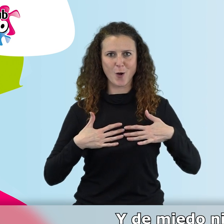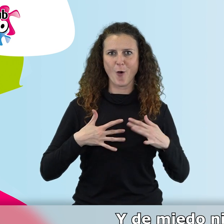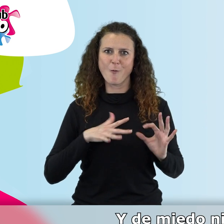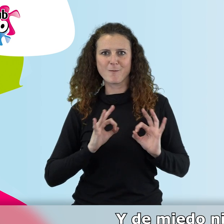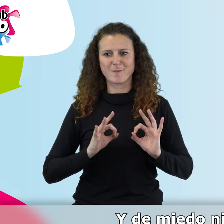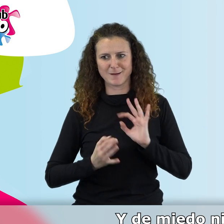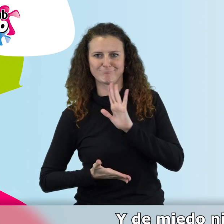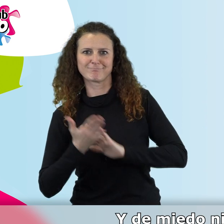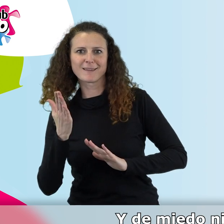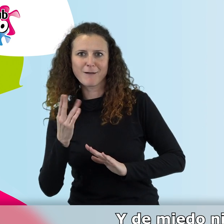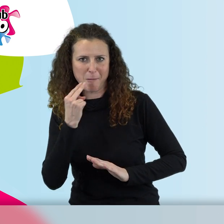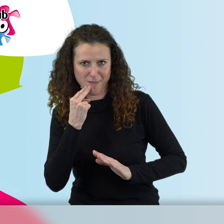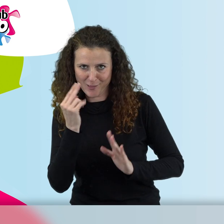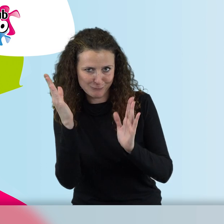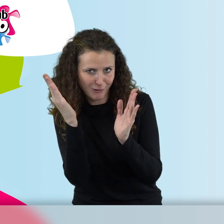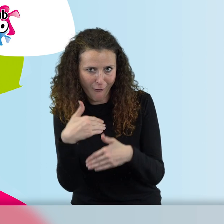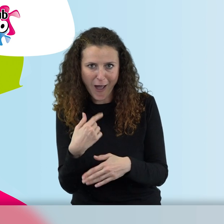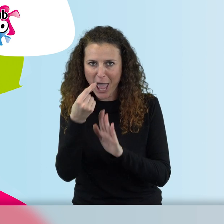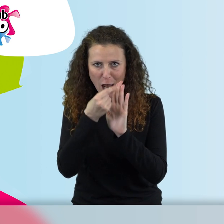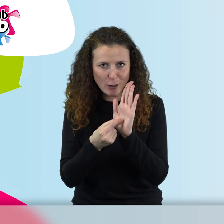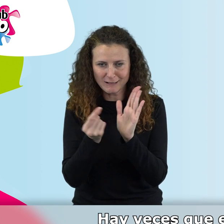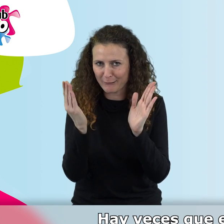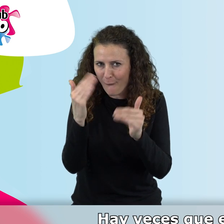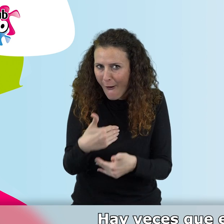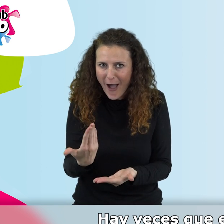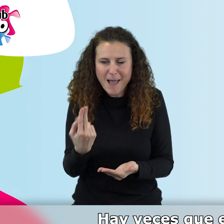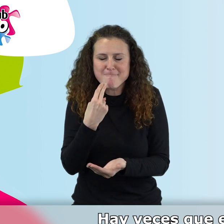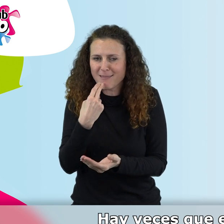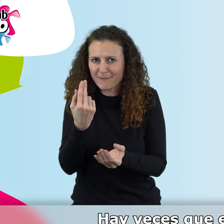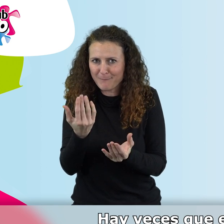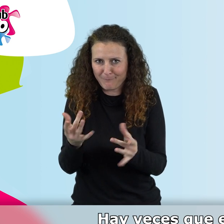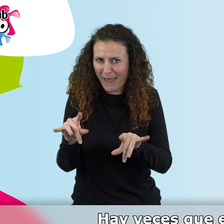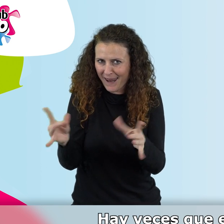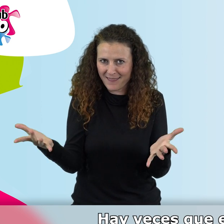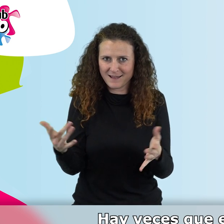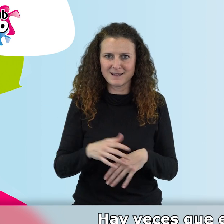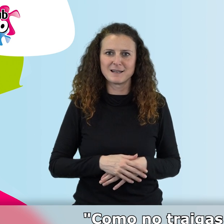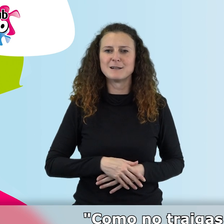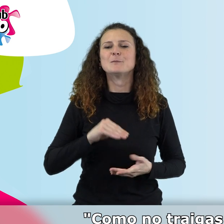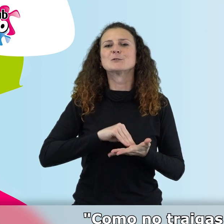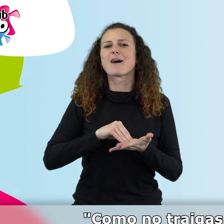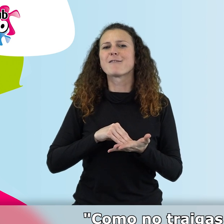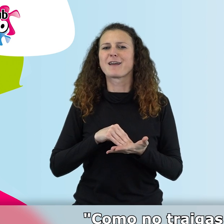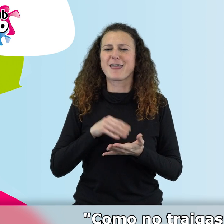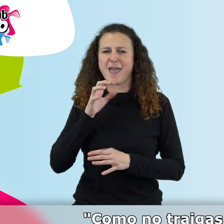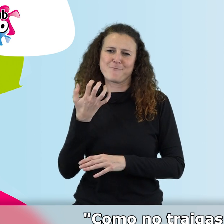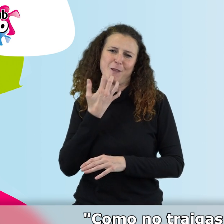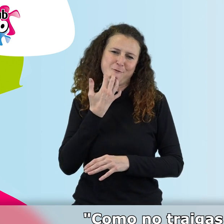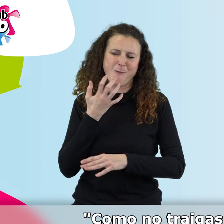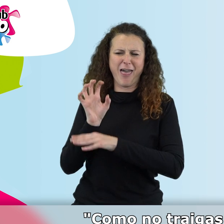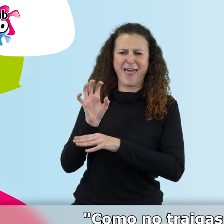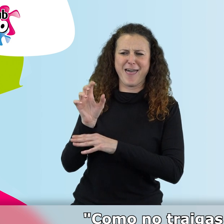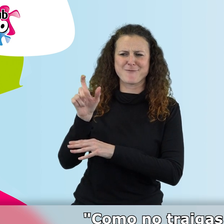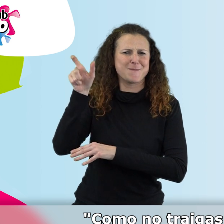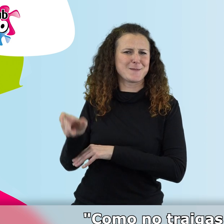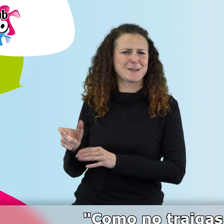y de miedo ninguno porque es lo que te digo, ni notas, ni nada. Hay veces que en broma le decimos a alguno que falta, oye, como no traigas un jamón el profe